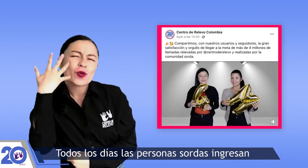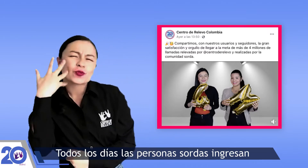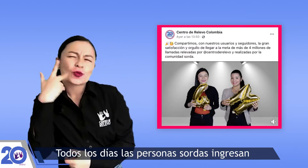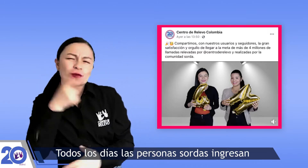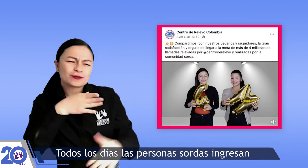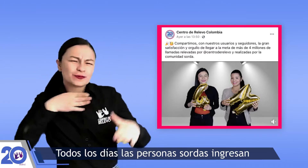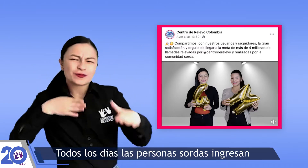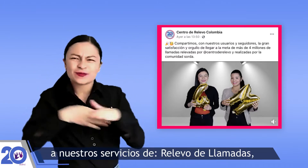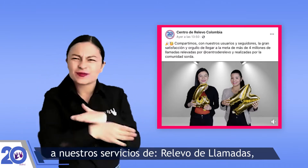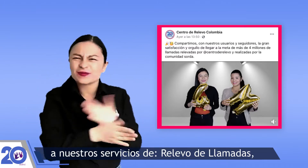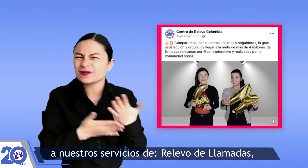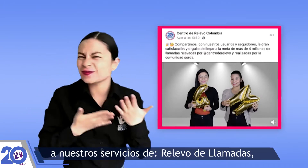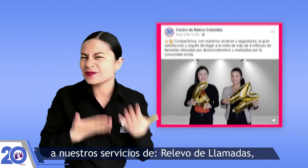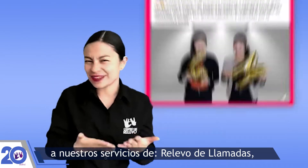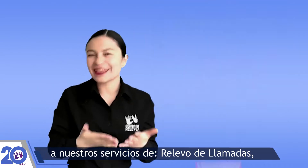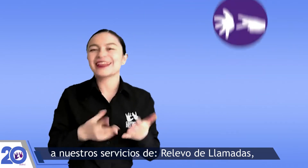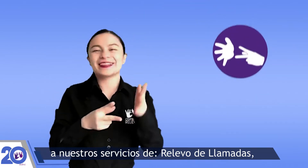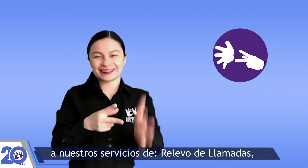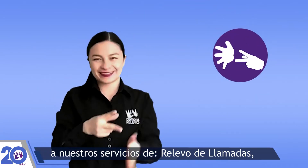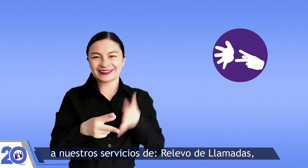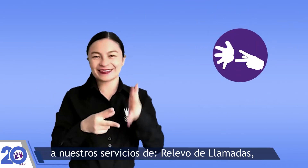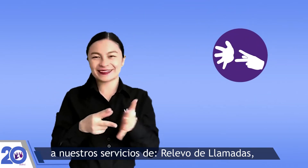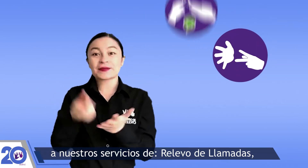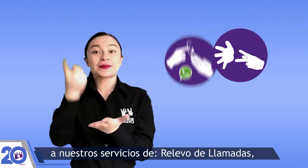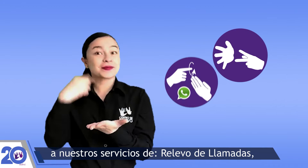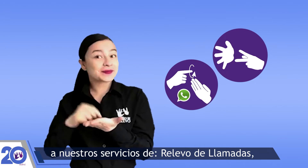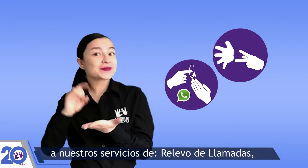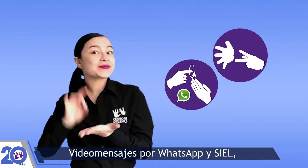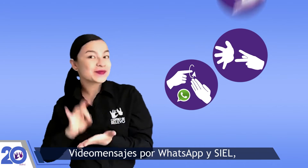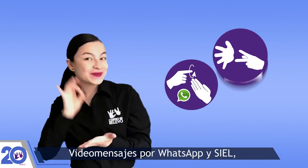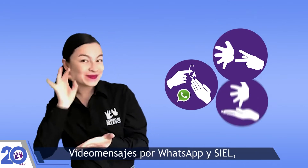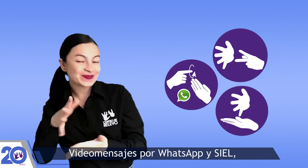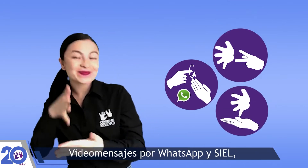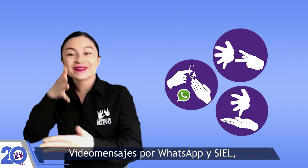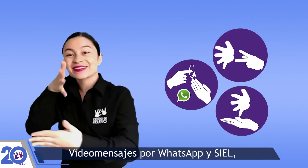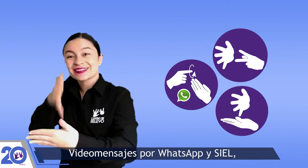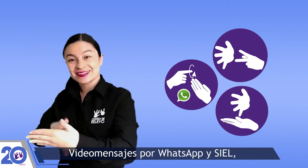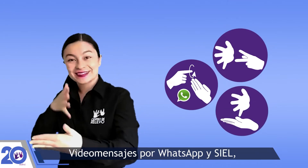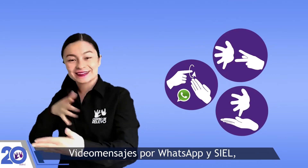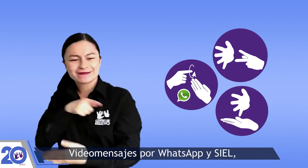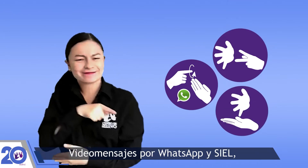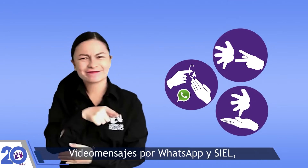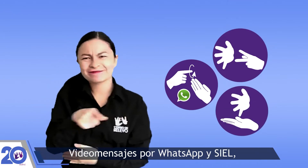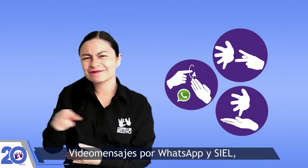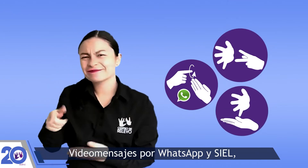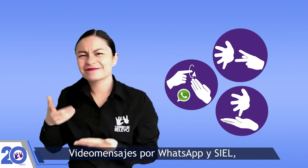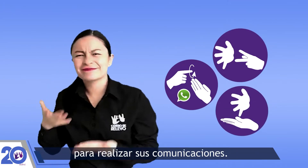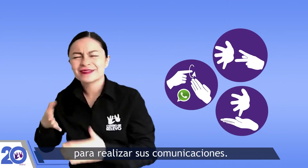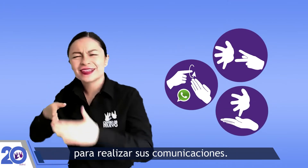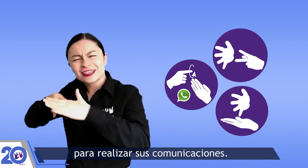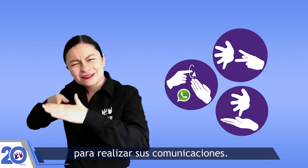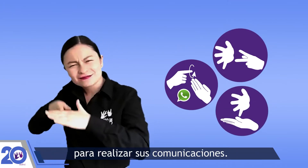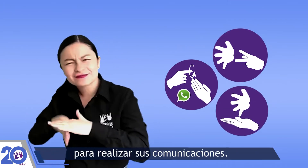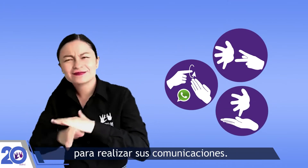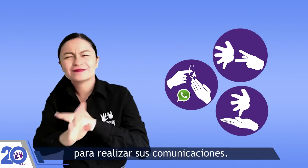ingresan a nuestros servicios de relevo de llamadas, videomensajes por WhatsApp y Ciel para realizar sus